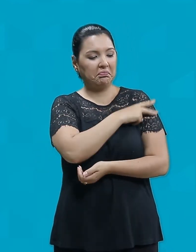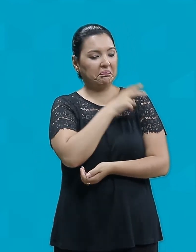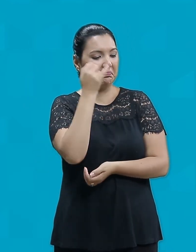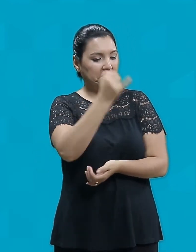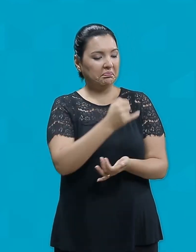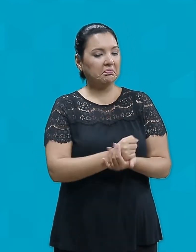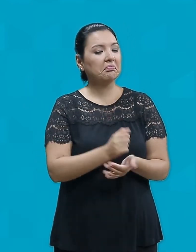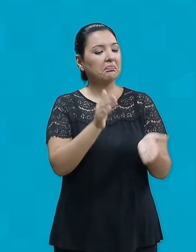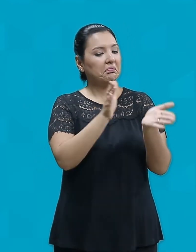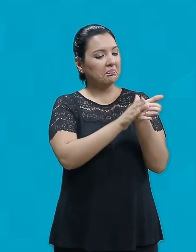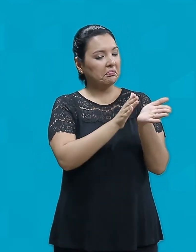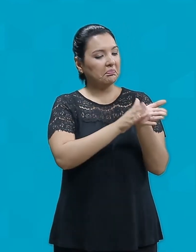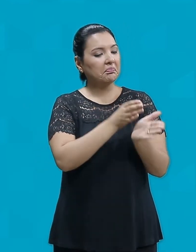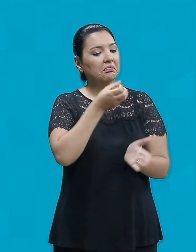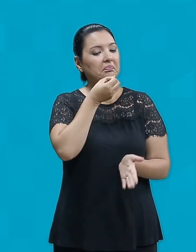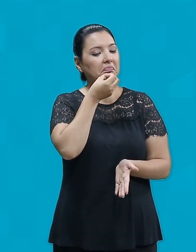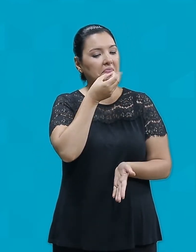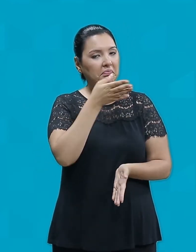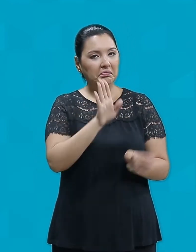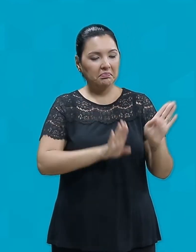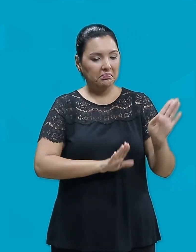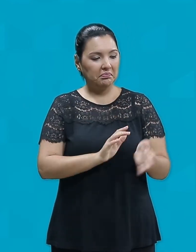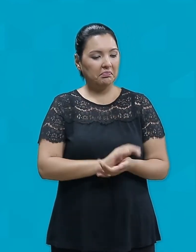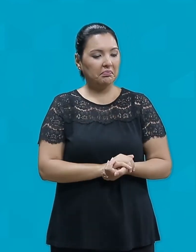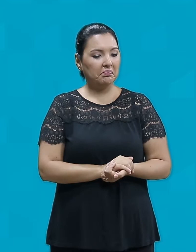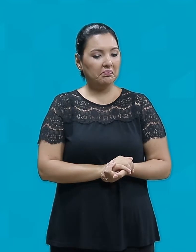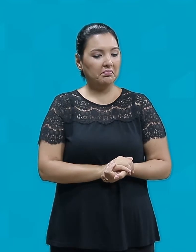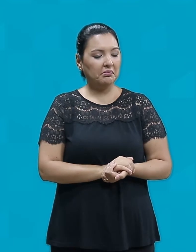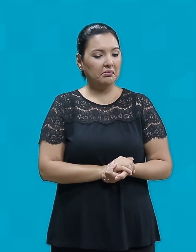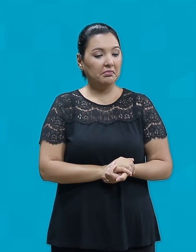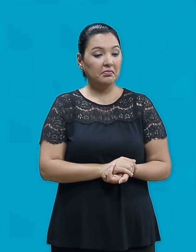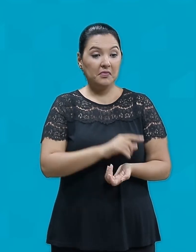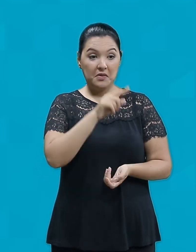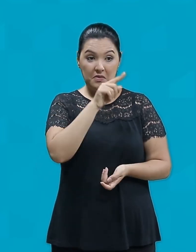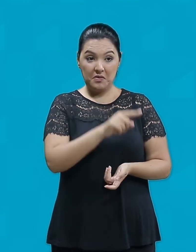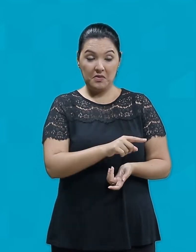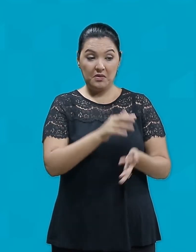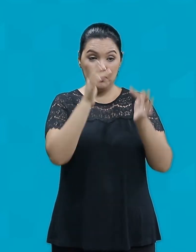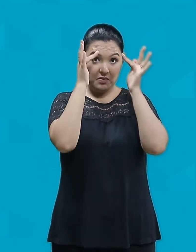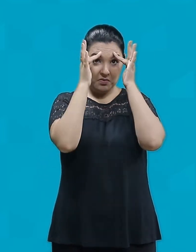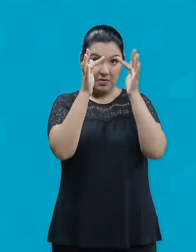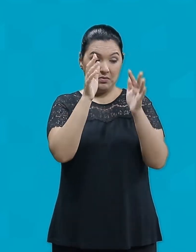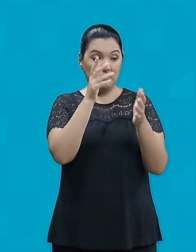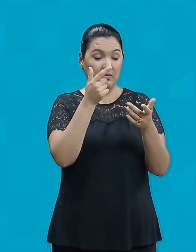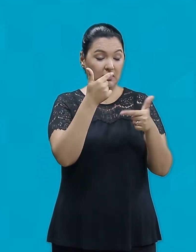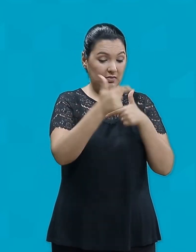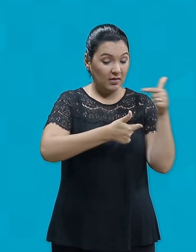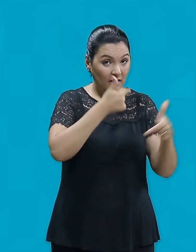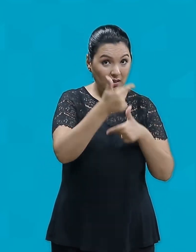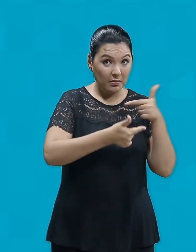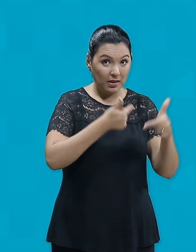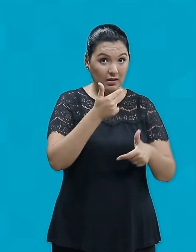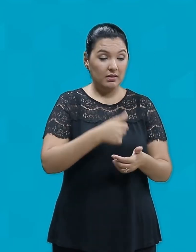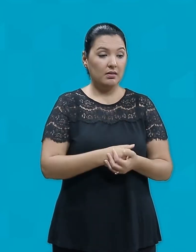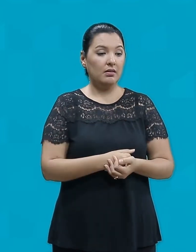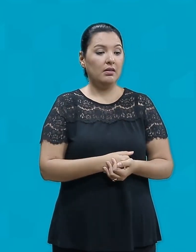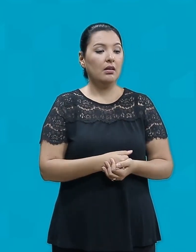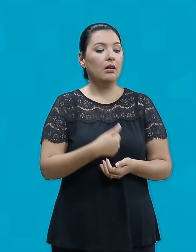muito bem, servo bom e fiel Como fostes fiel na administração de tão pouco, eu te